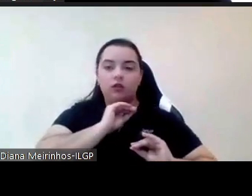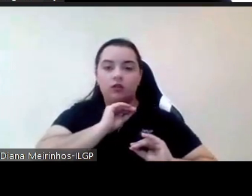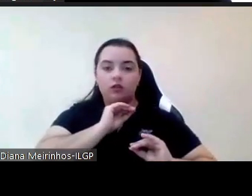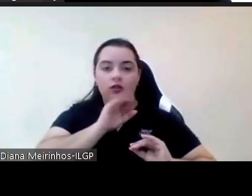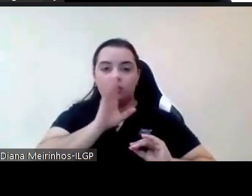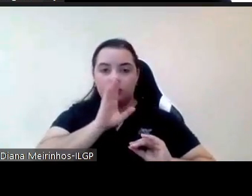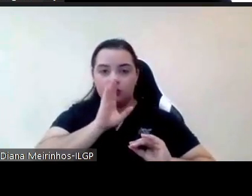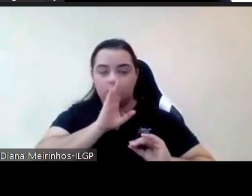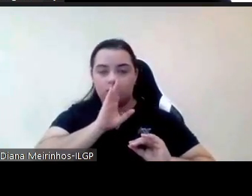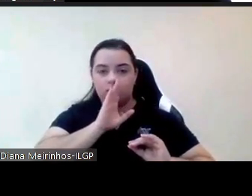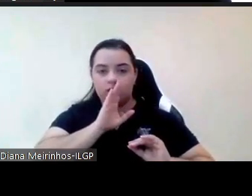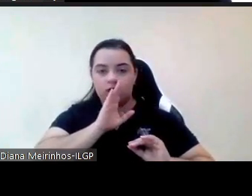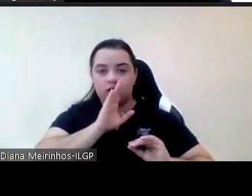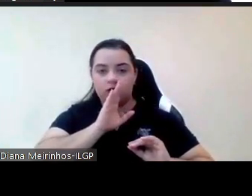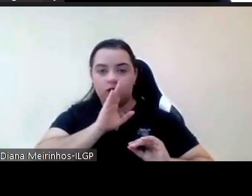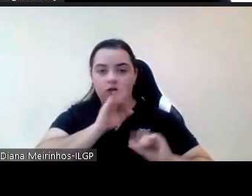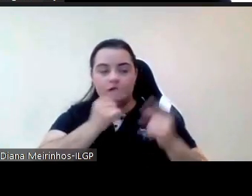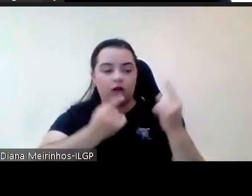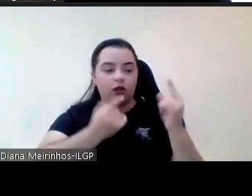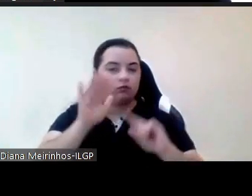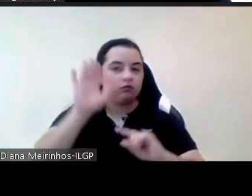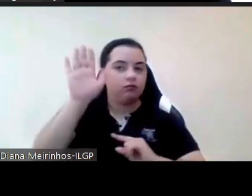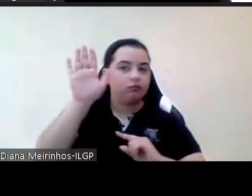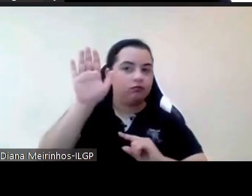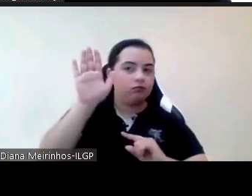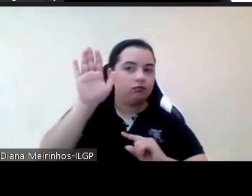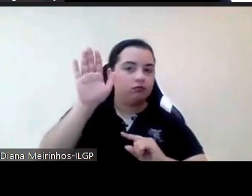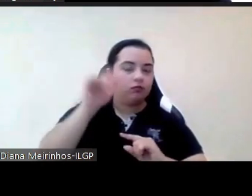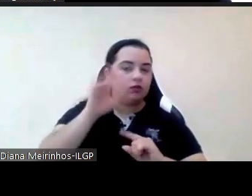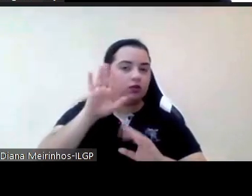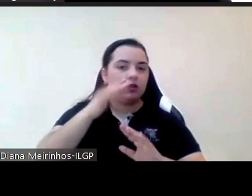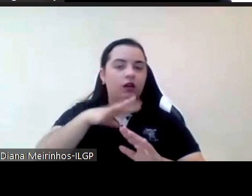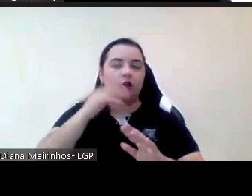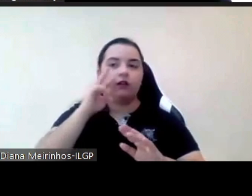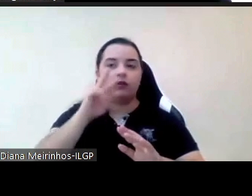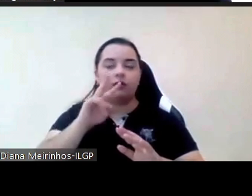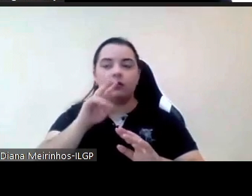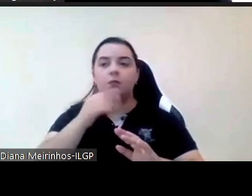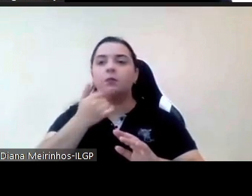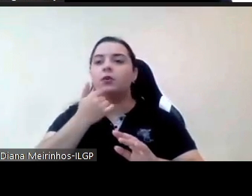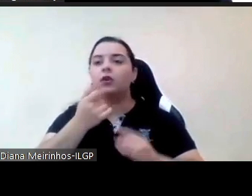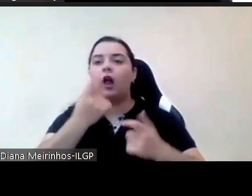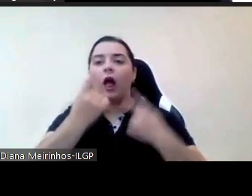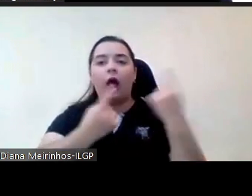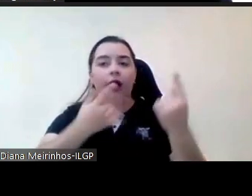indicação no chat portanto queria só certificar-me que não há mais nenhuma intervenção